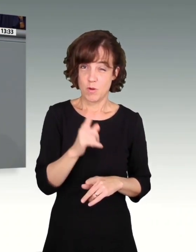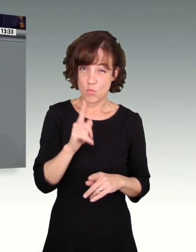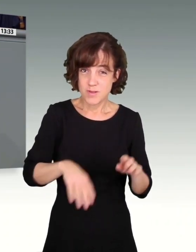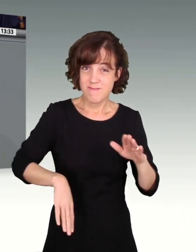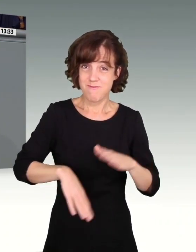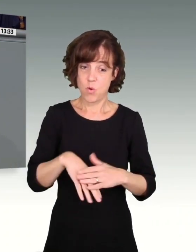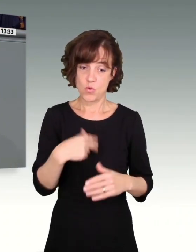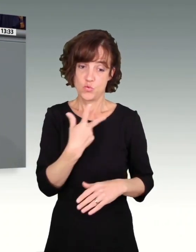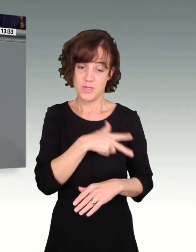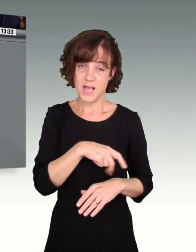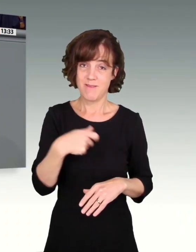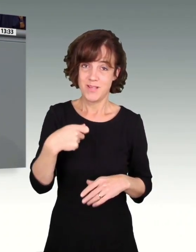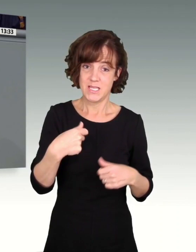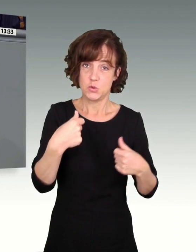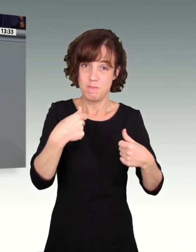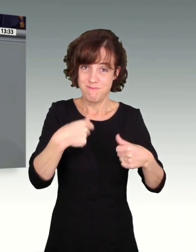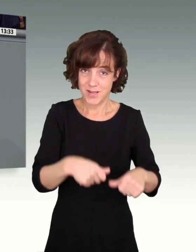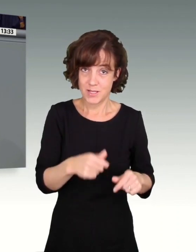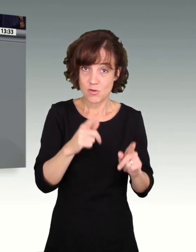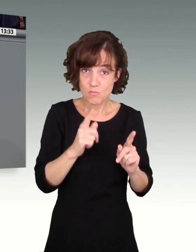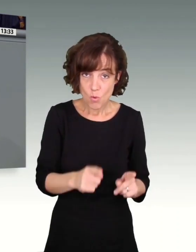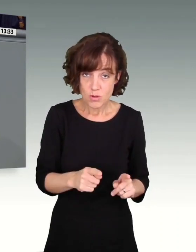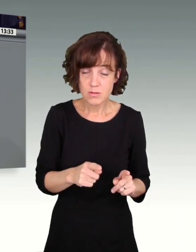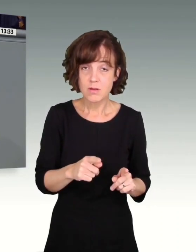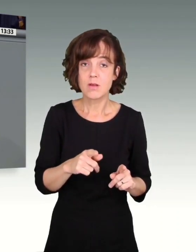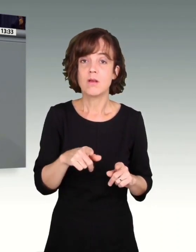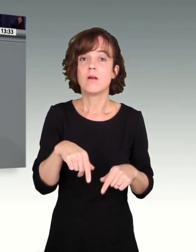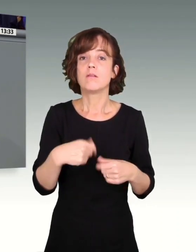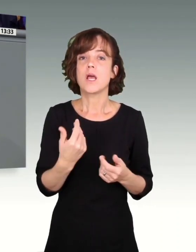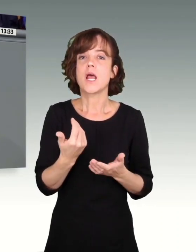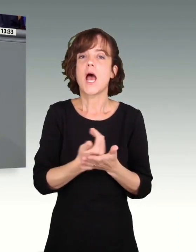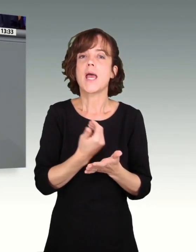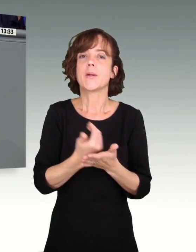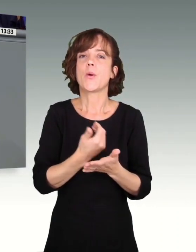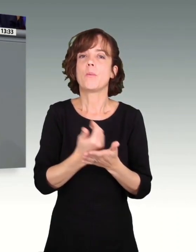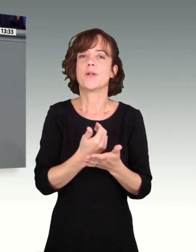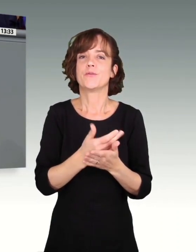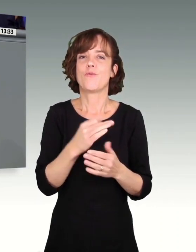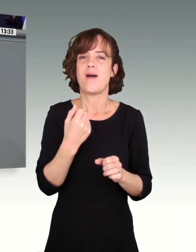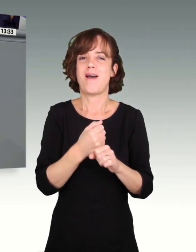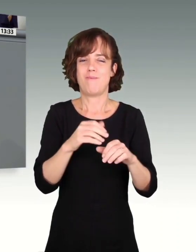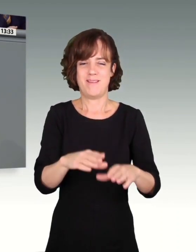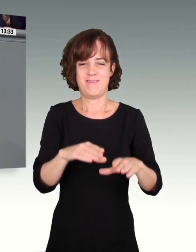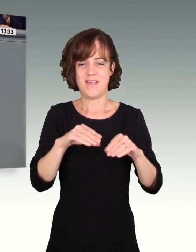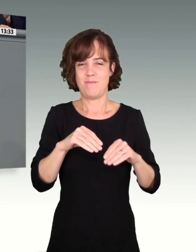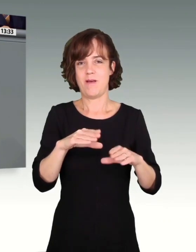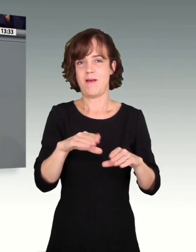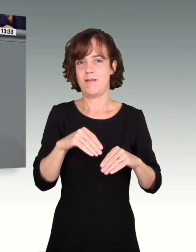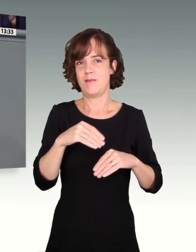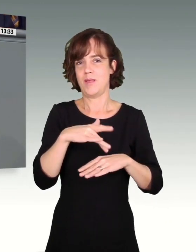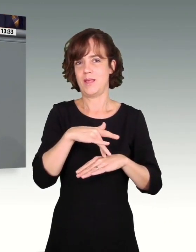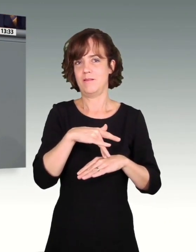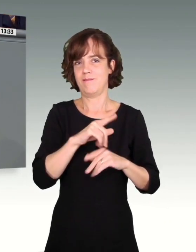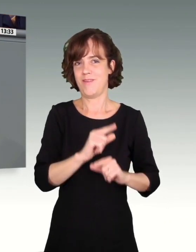sozialversicherungspflichtig letztendlich belasten, würde weniger Einkommen für die Arbeitnehmerinnen und Arbeitnehmer bedeuten. Ob dies die